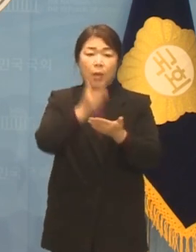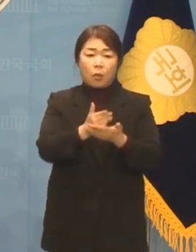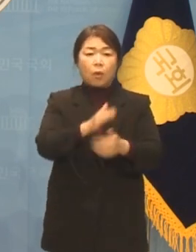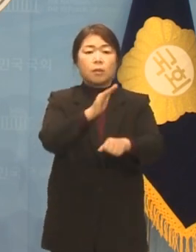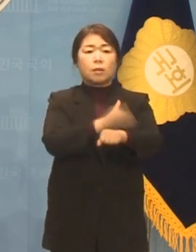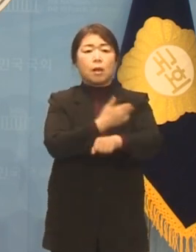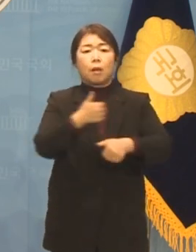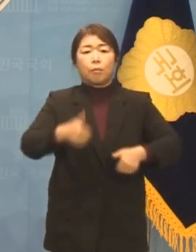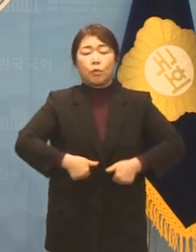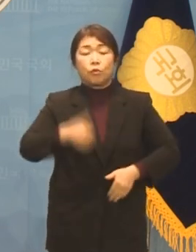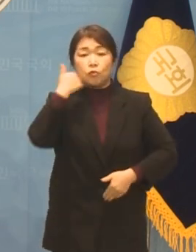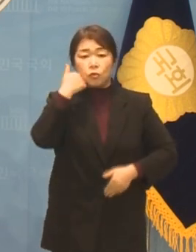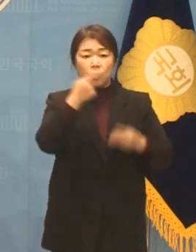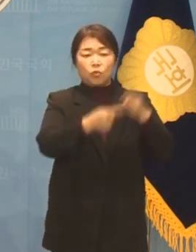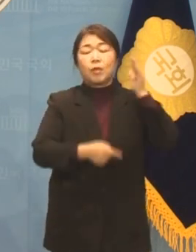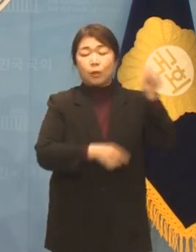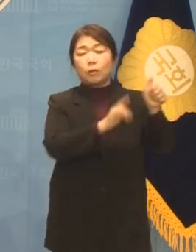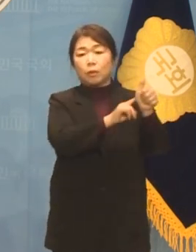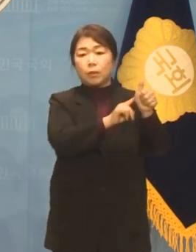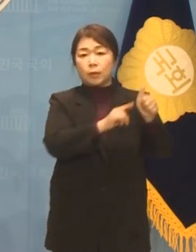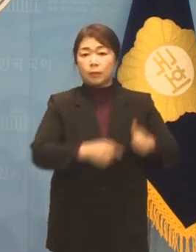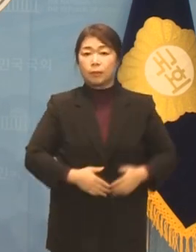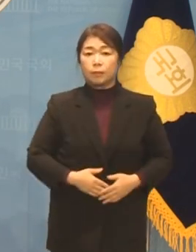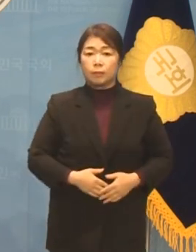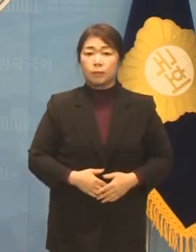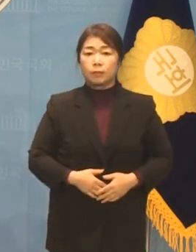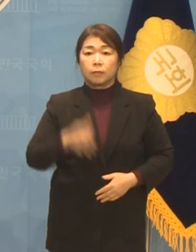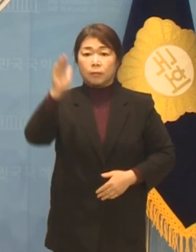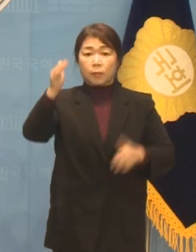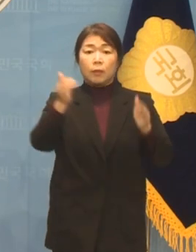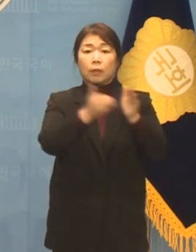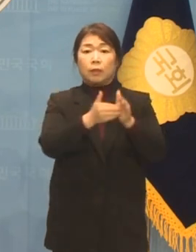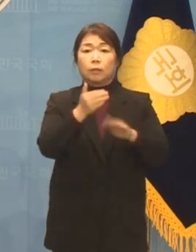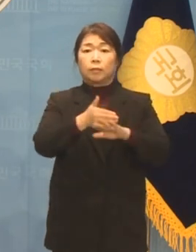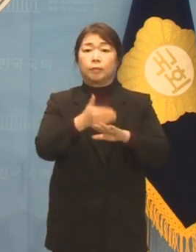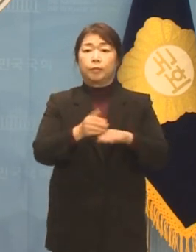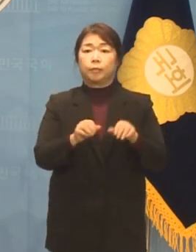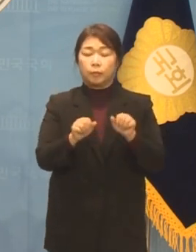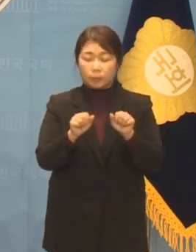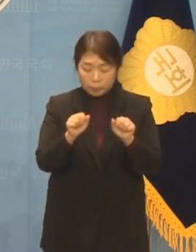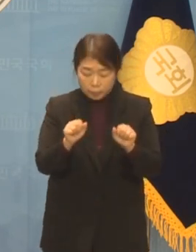윤석열 대통령입니다. 이상 마치겠습니다. 감사합니다.